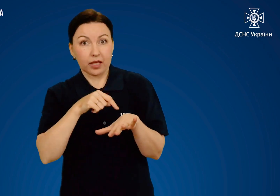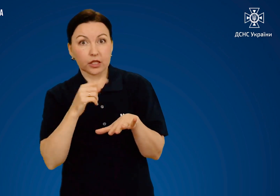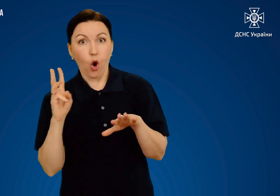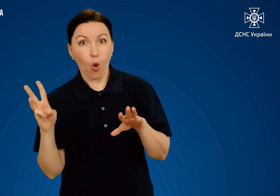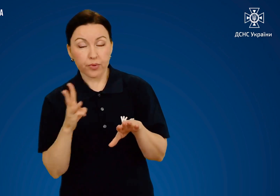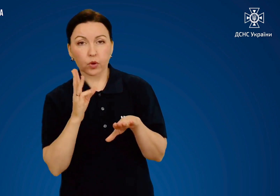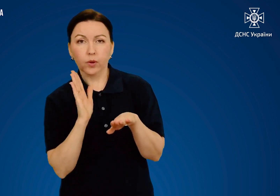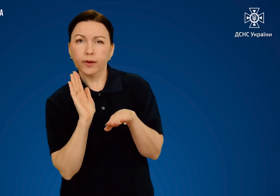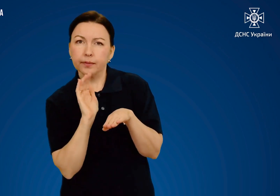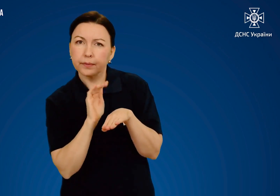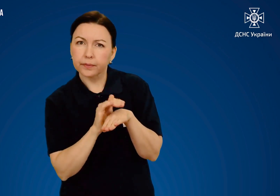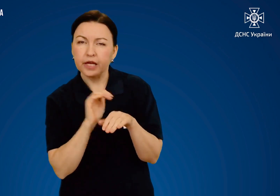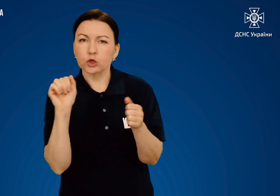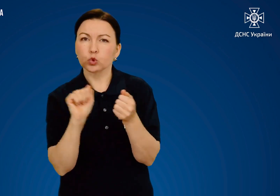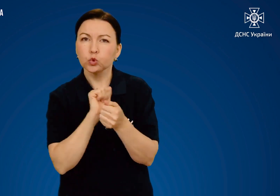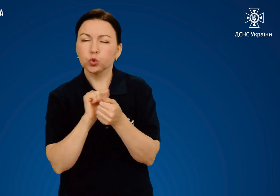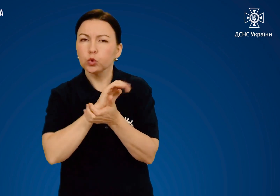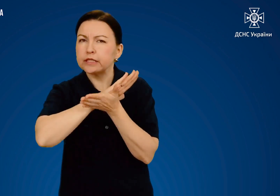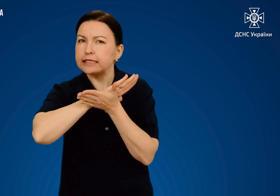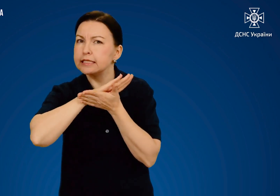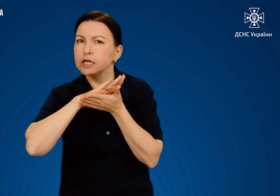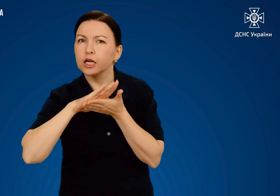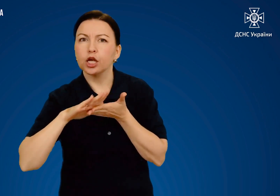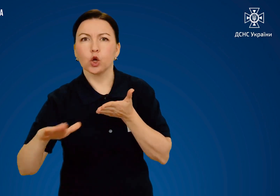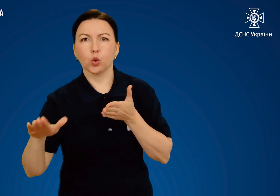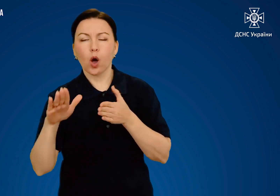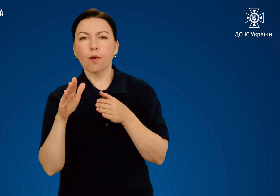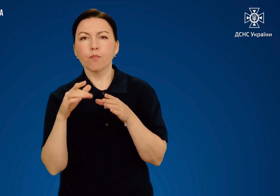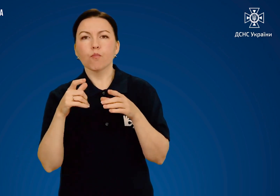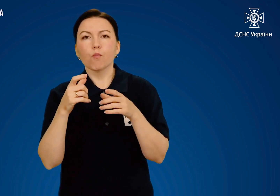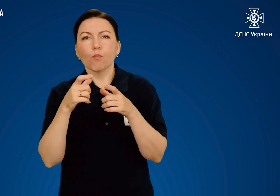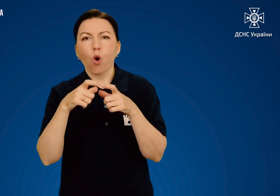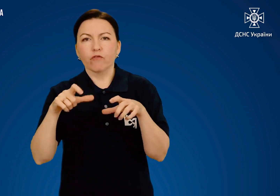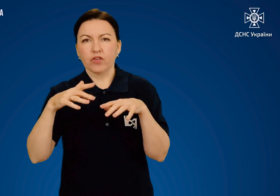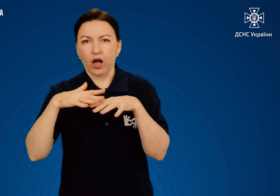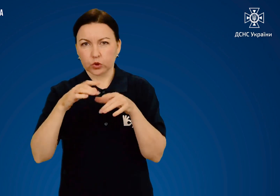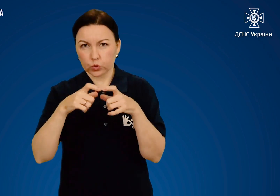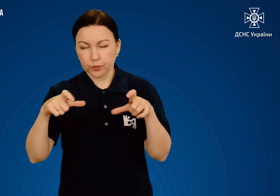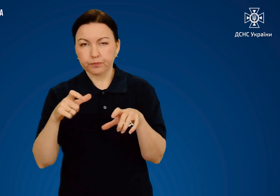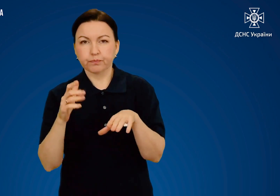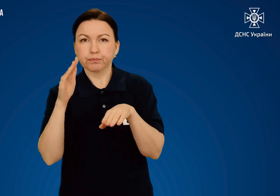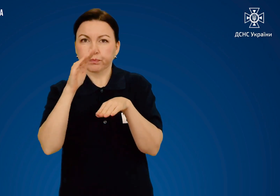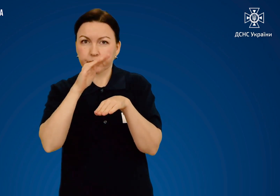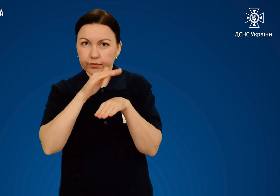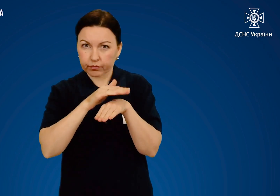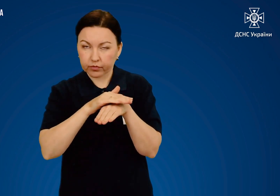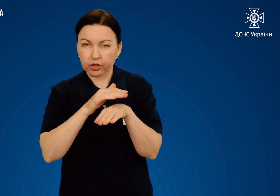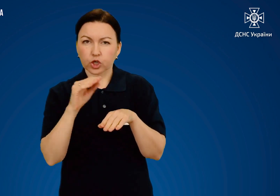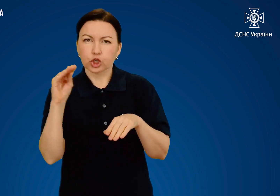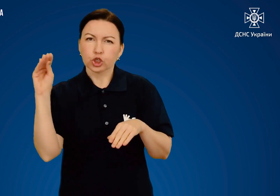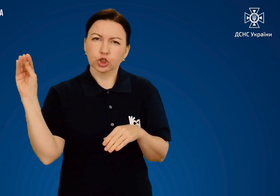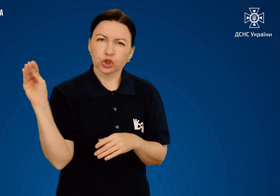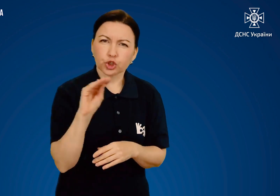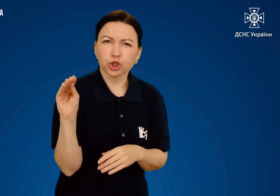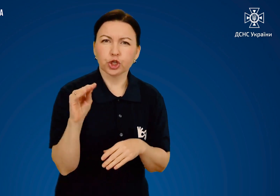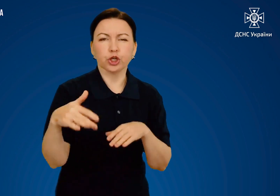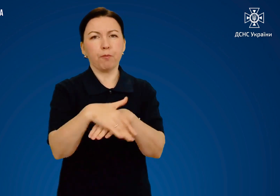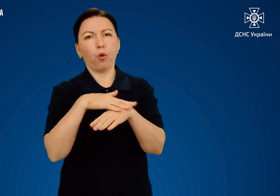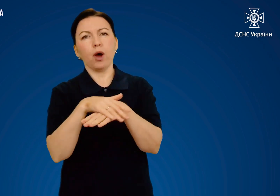А на місці опіку накласти суху стерильну пов'язку. Змащувати поверхню опіку